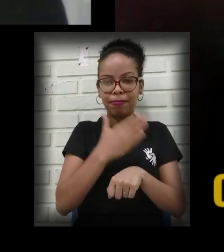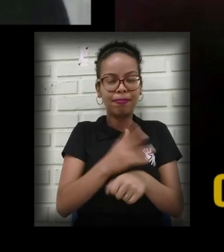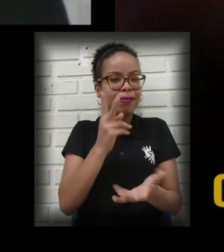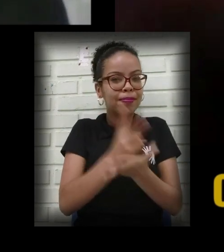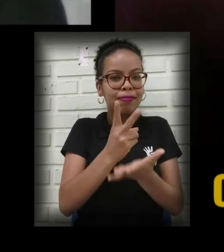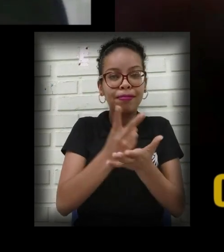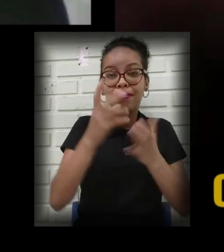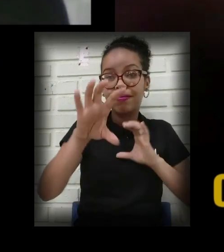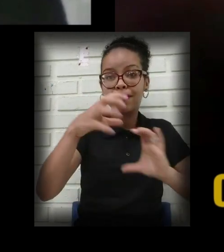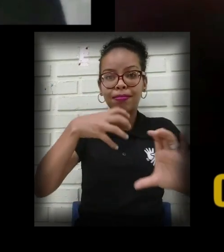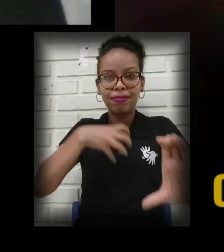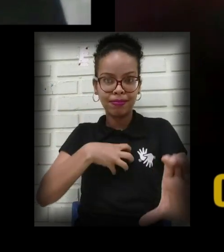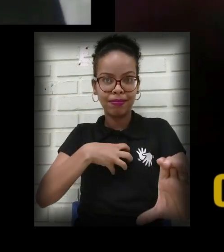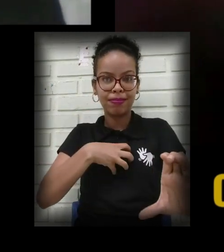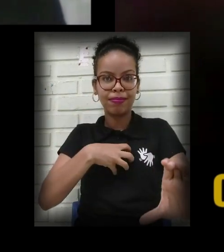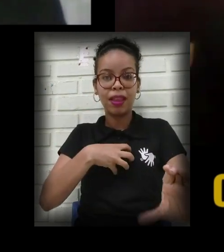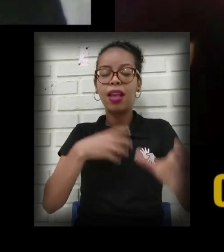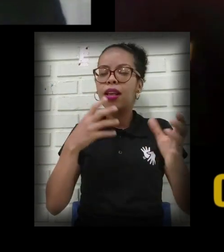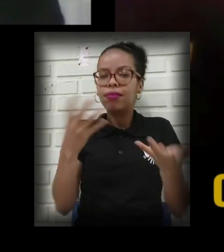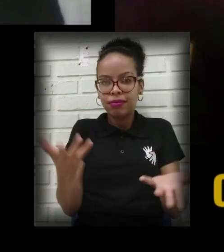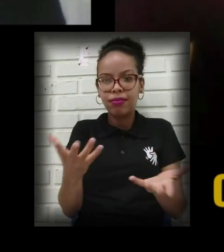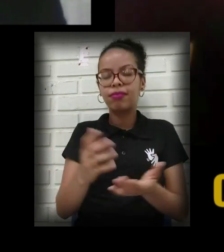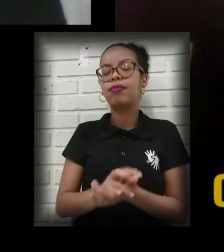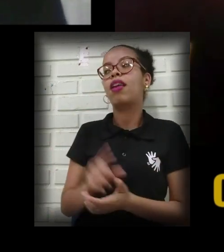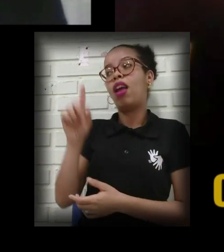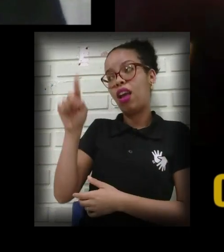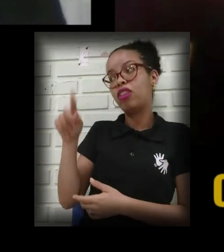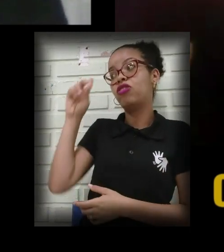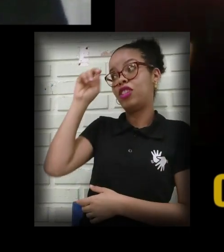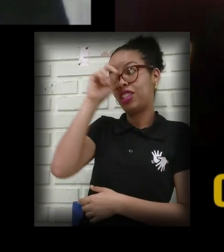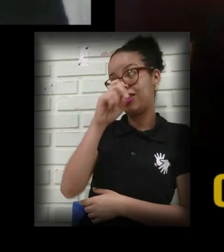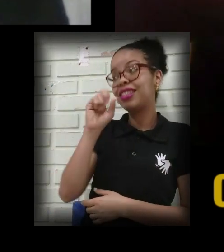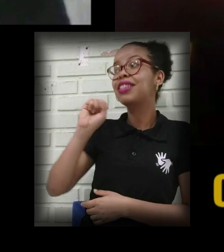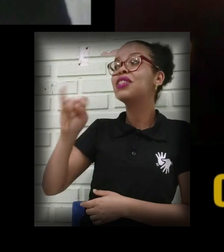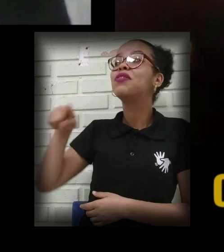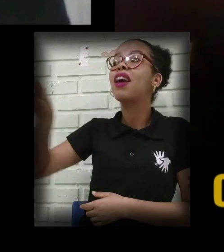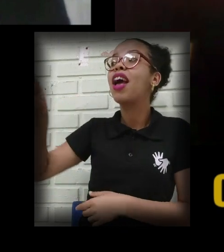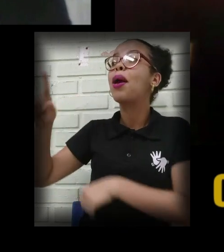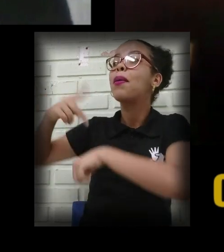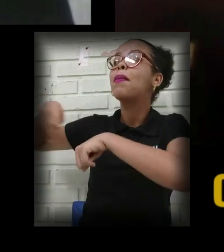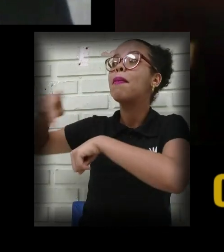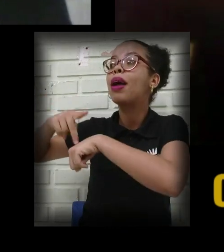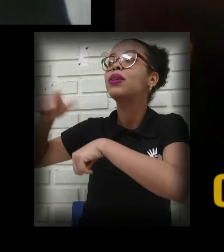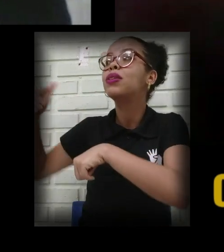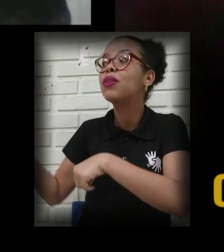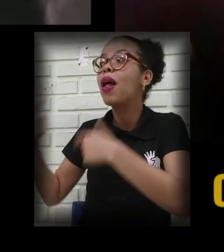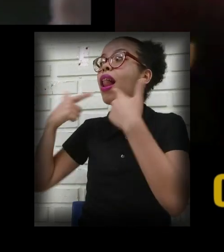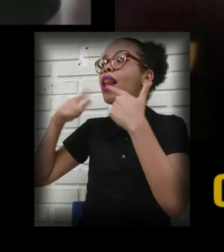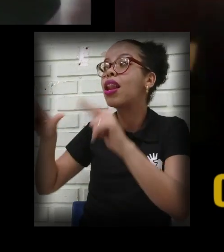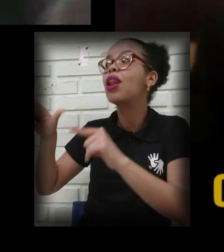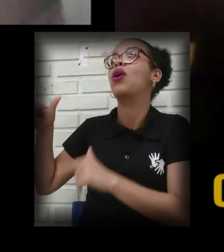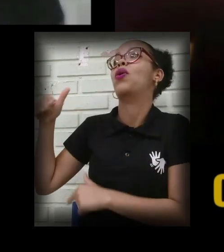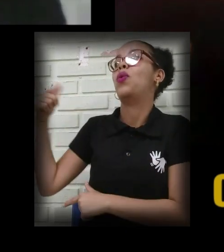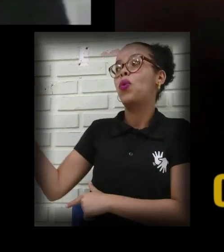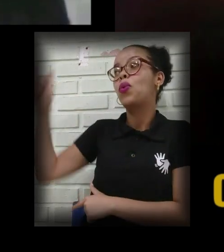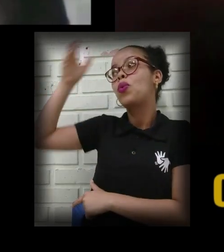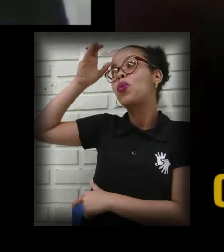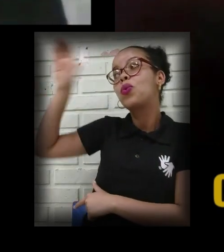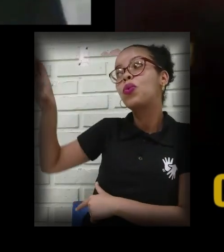se coloque no lugar do outro. Já é complicado se você vai para um outro país com uma outra língua, com uma outra cultura que você não